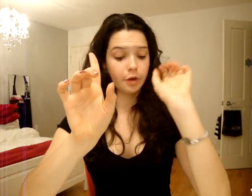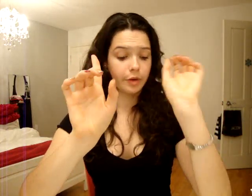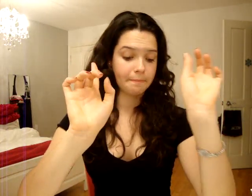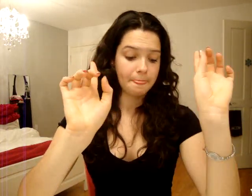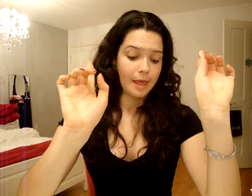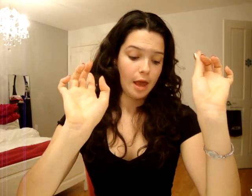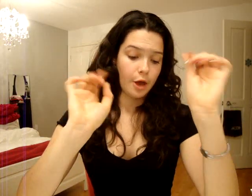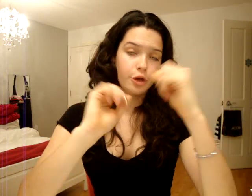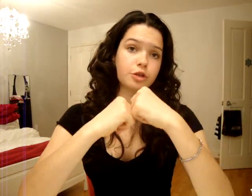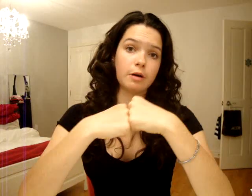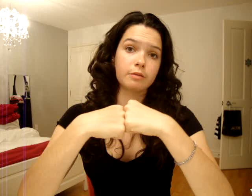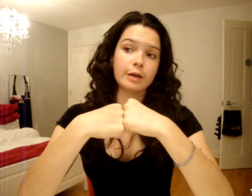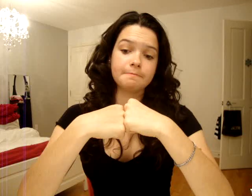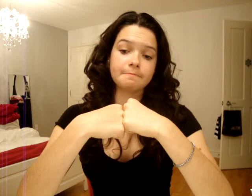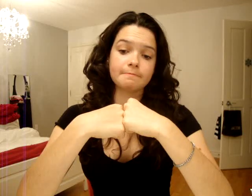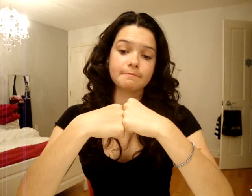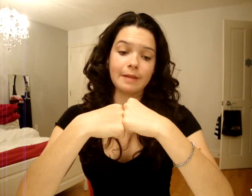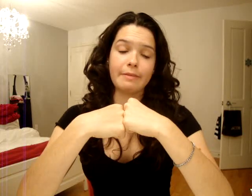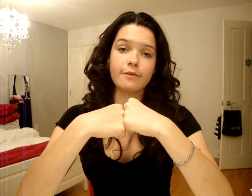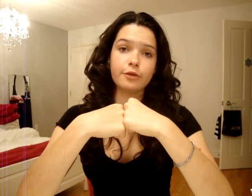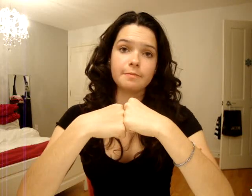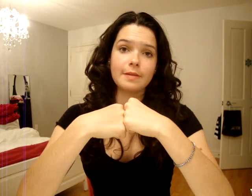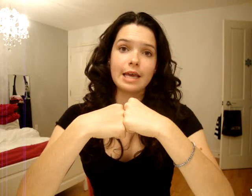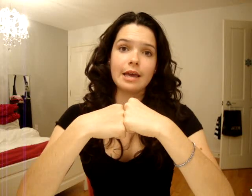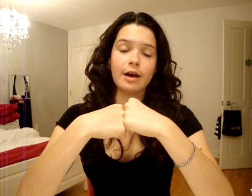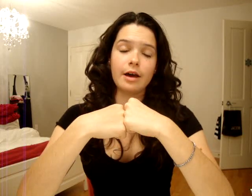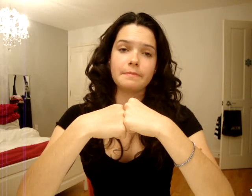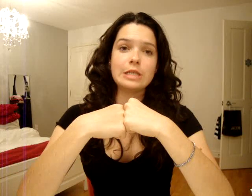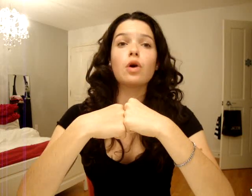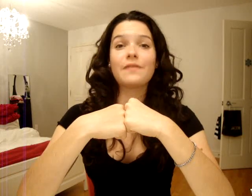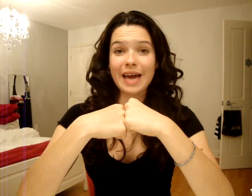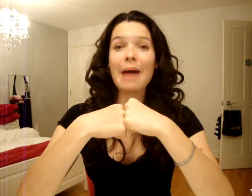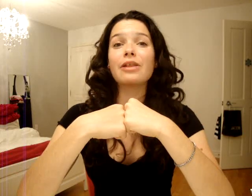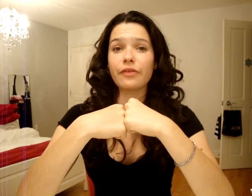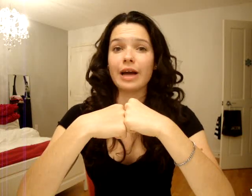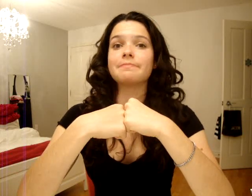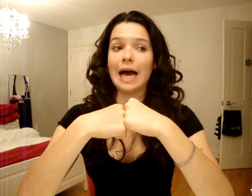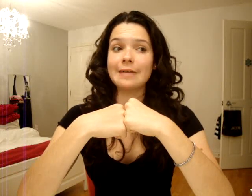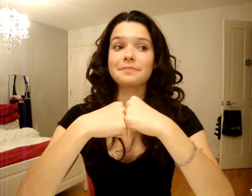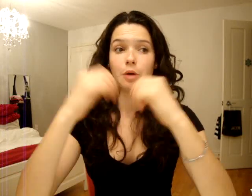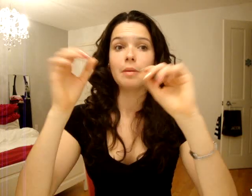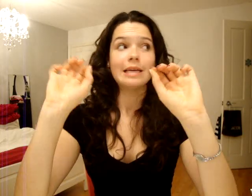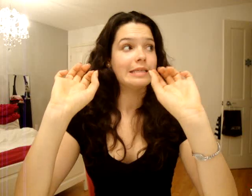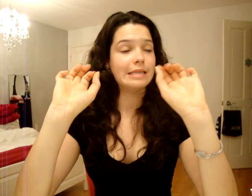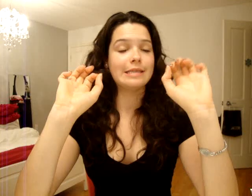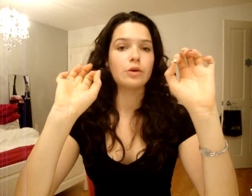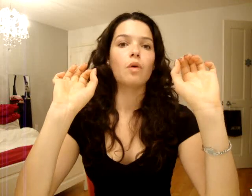OK. Il y a du monde, là, à Bigfoot. Ils sont vraiment dedans, hein. Comme, ils sont